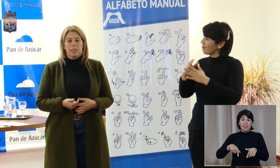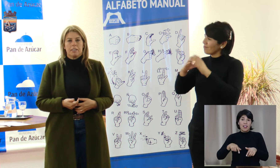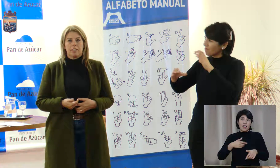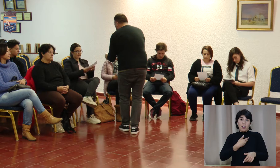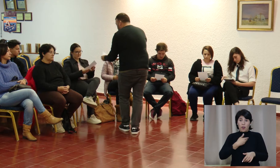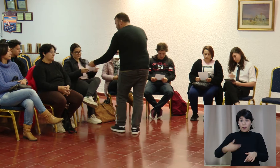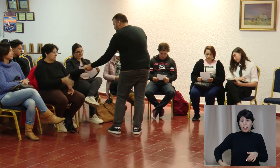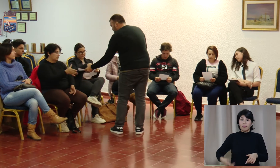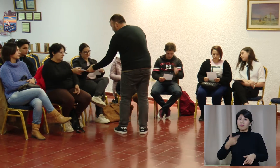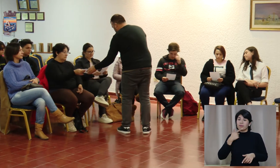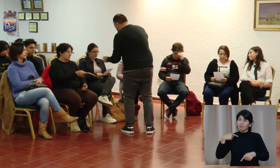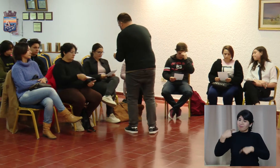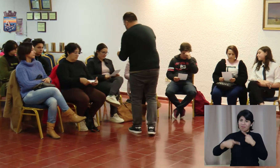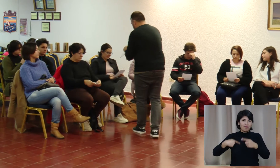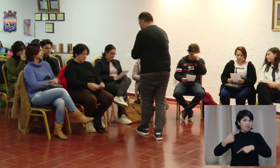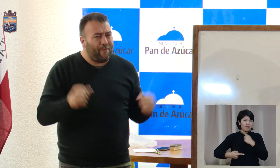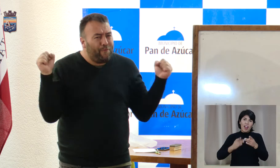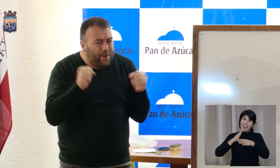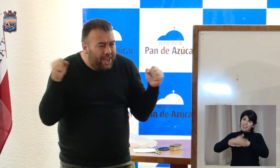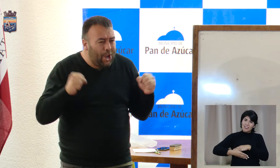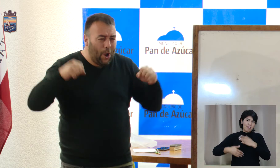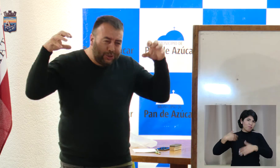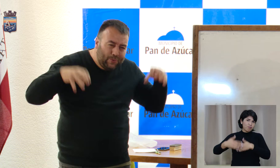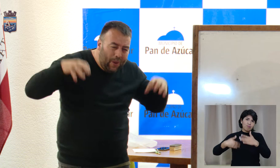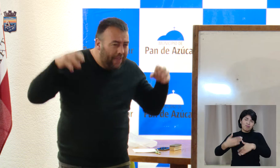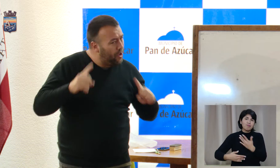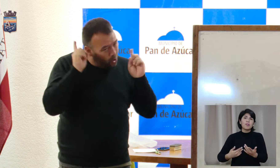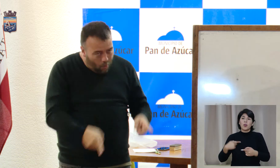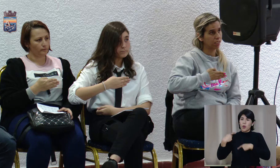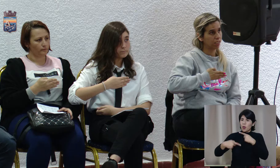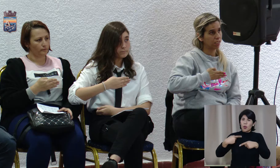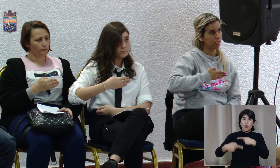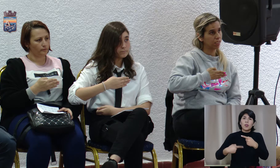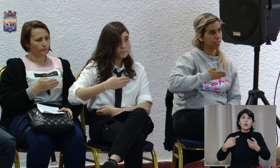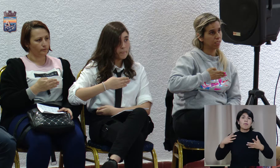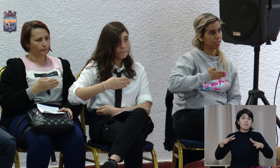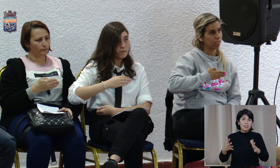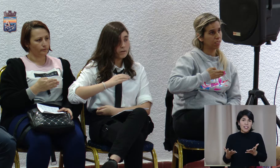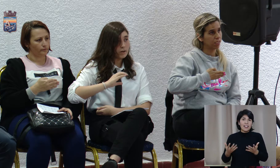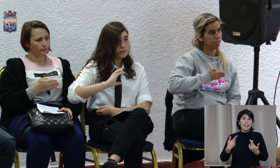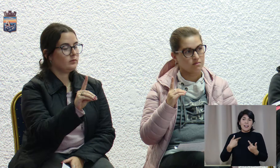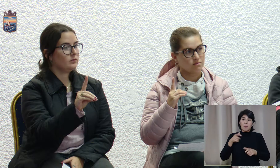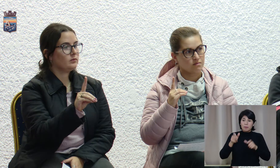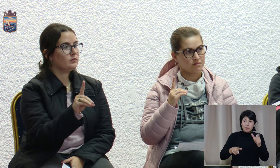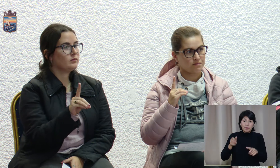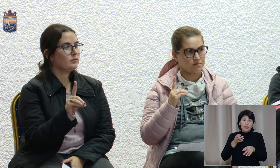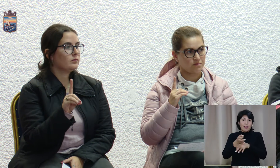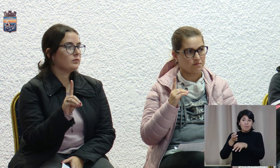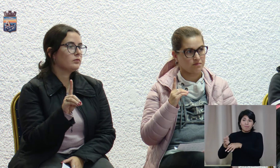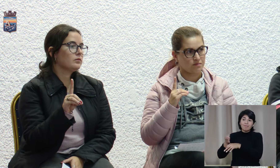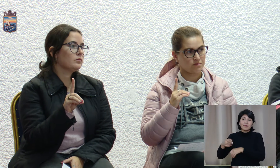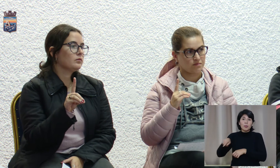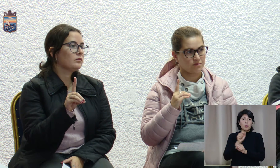Administración Antía se sigue avanzando en accesibilidad, se sigue avanzando en capacitar personas